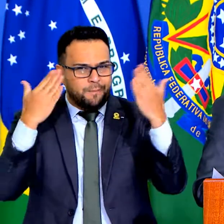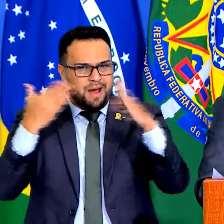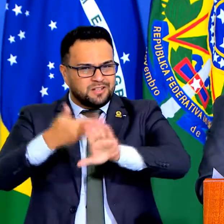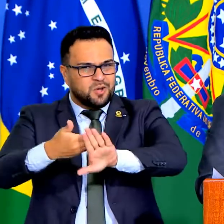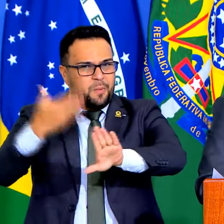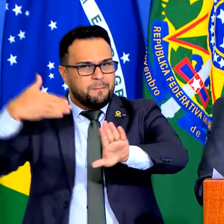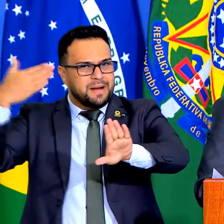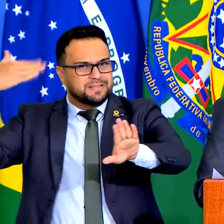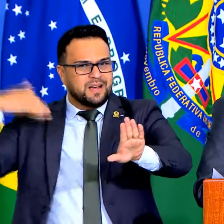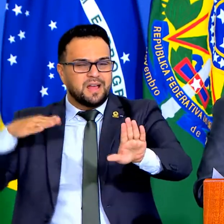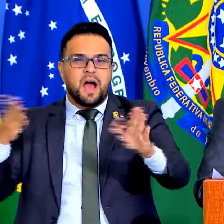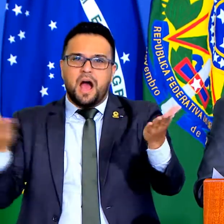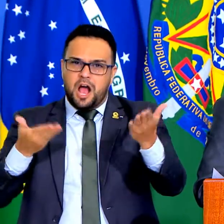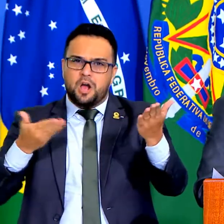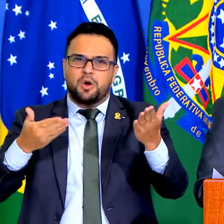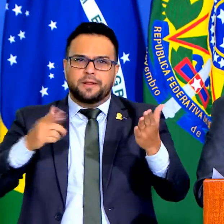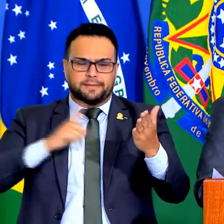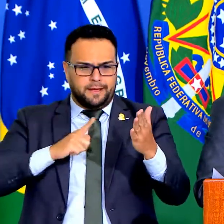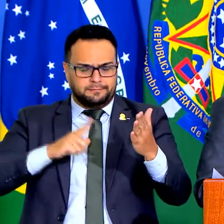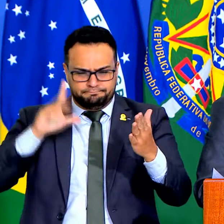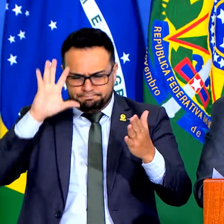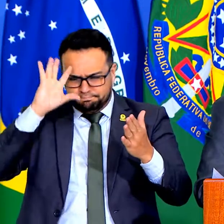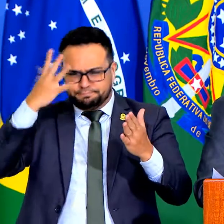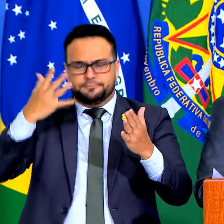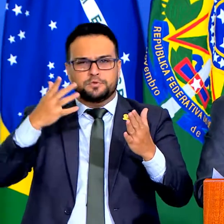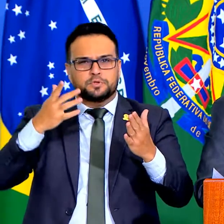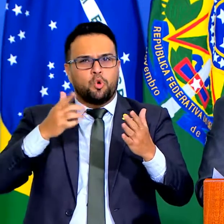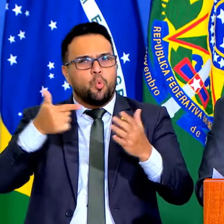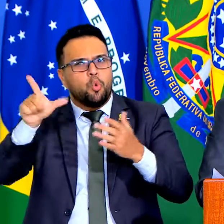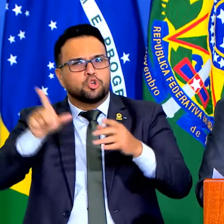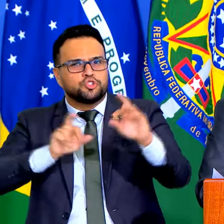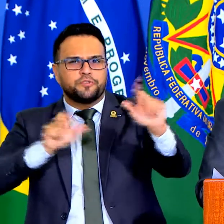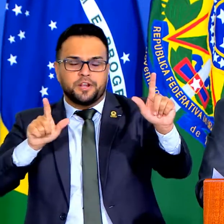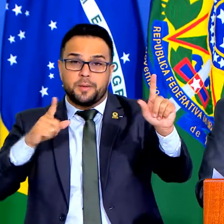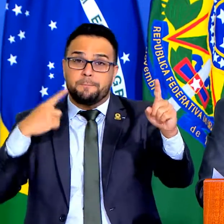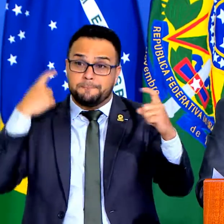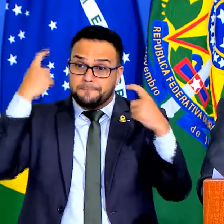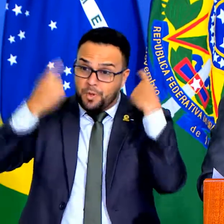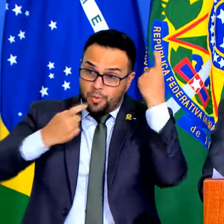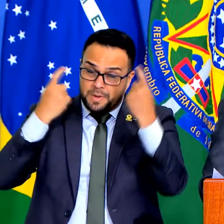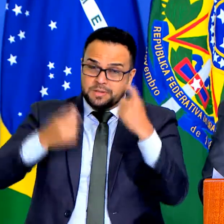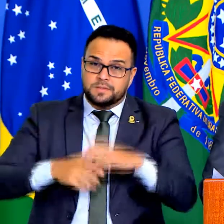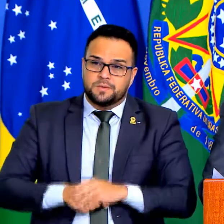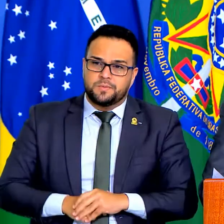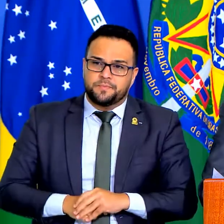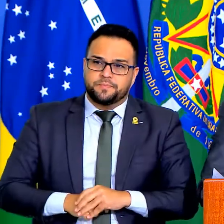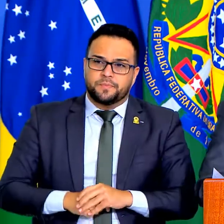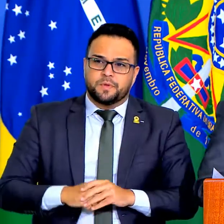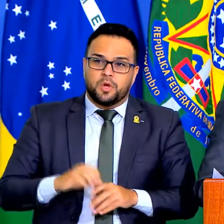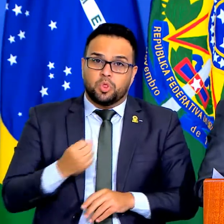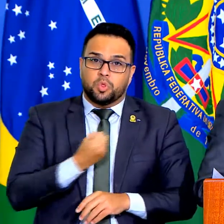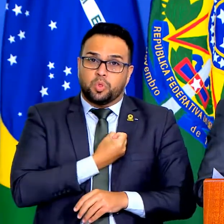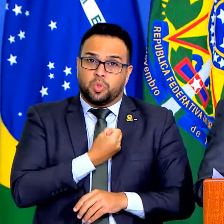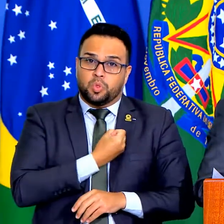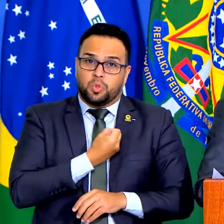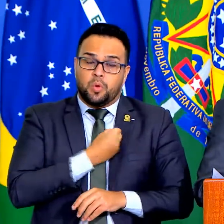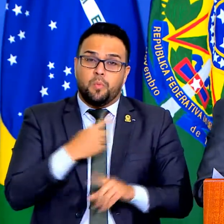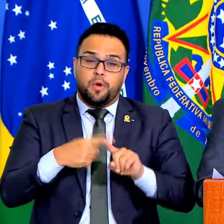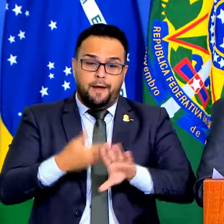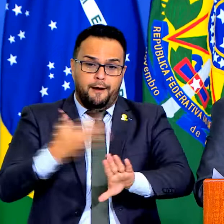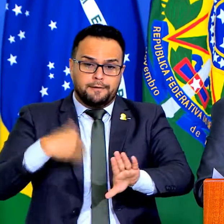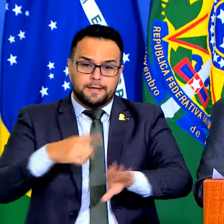Medidas outras, Tomás, que interessa a todas, a pontuação, porque era 20 pontos para perder a carteira,